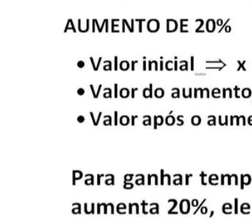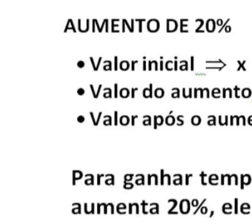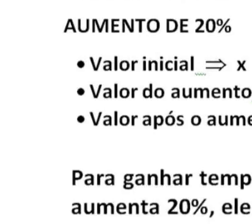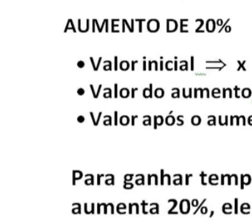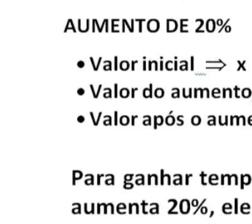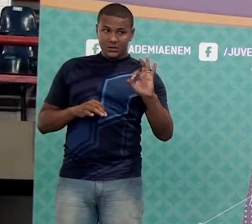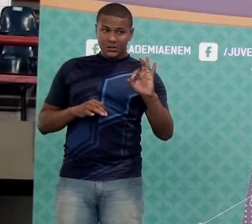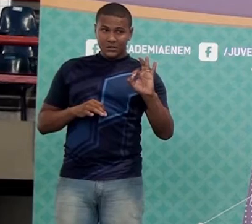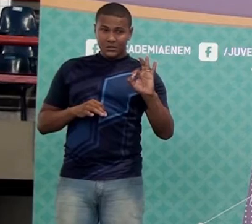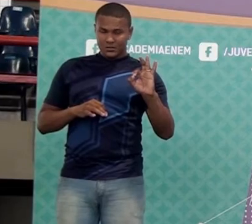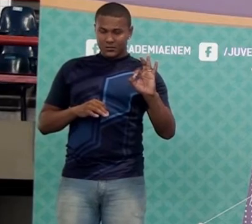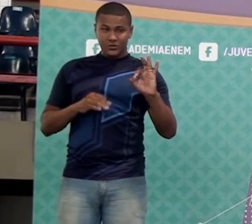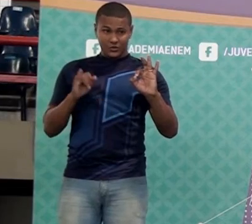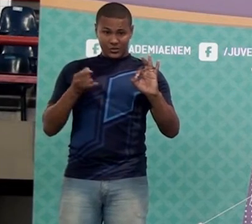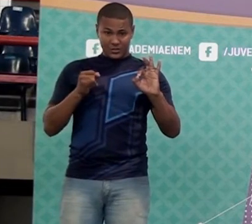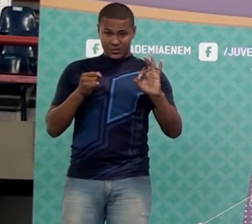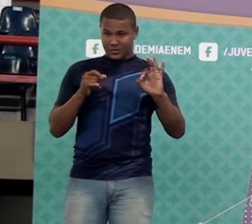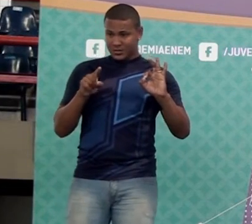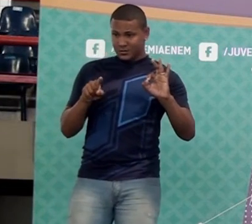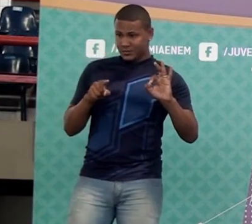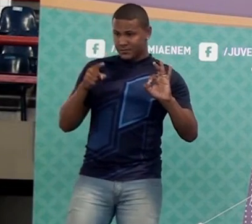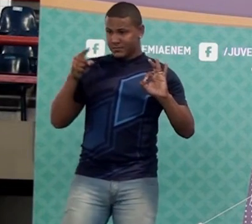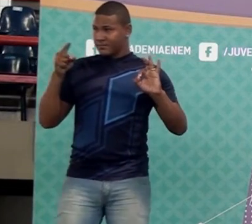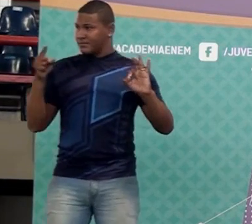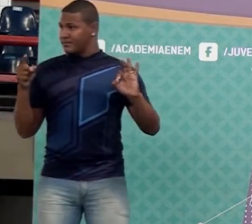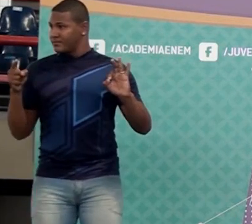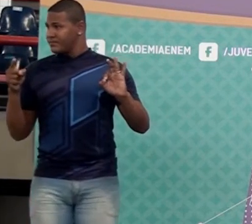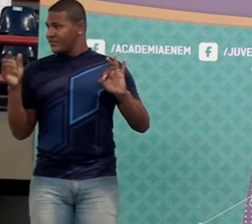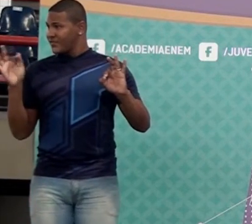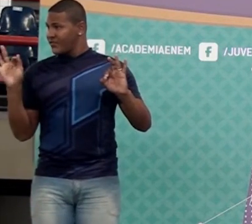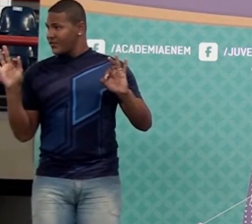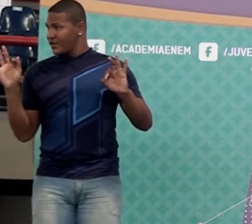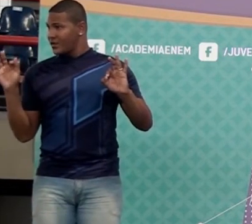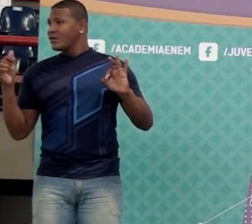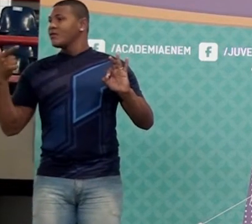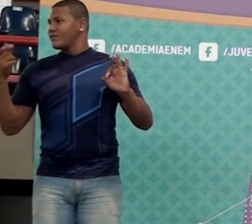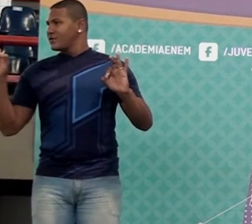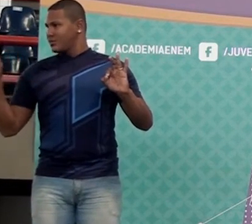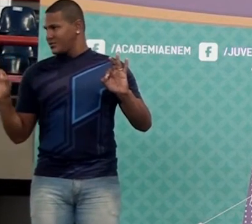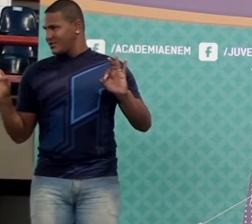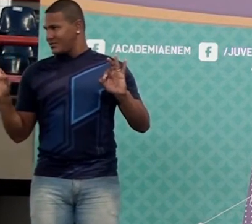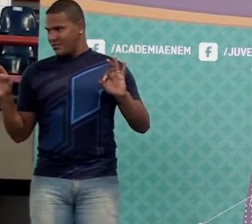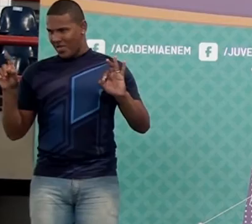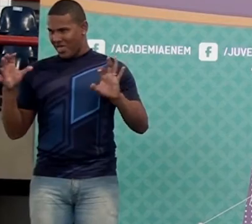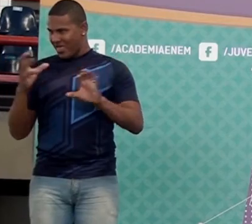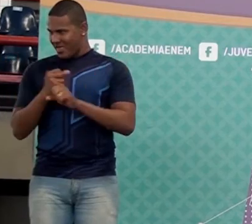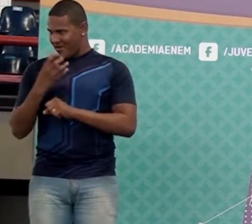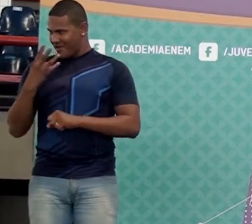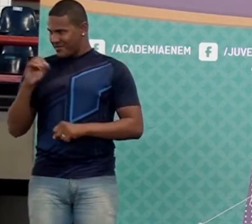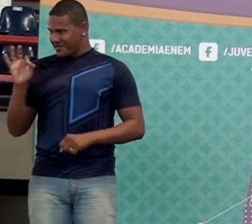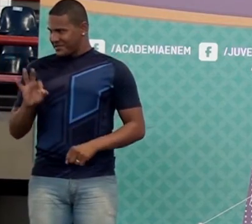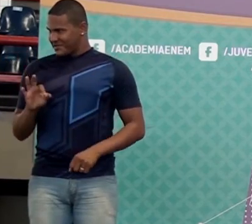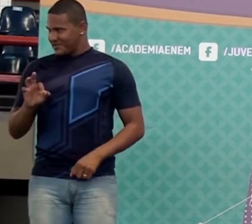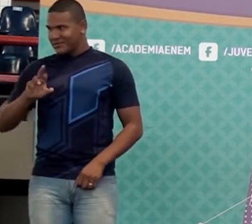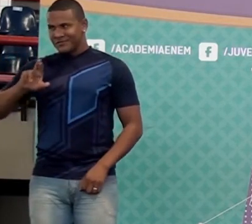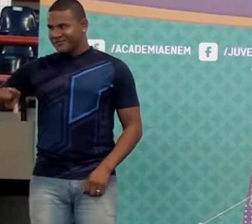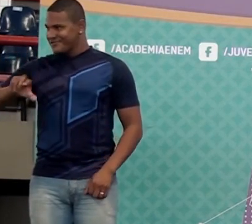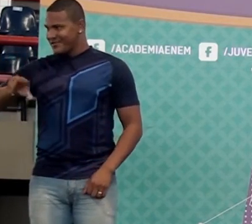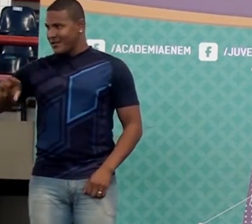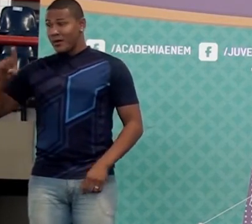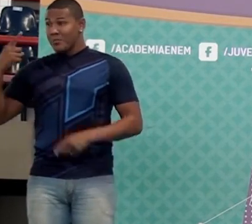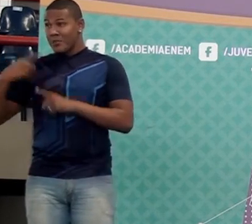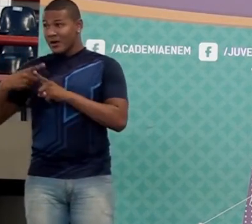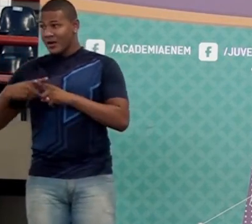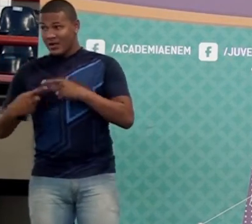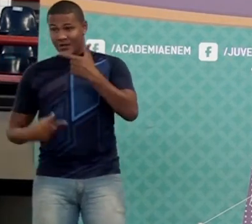Aumentou vinte por cento em fevereiro. Tu acha que o total que aumentou foi quarenta por cento? A resposta é não. Tá certo? Porque quando aumentou vinte